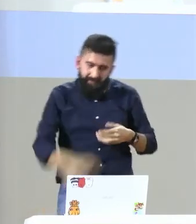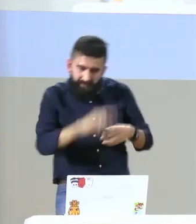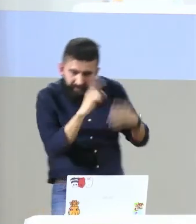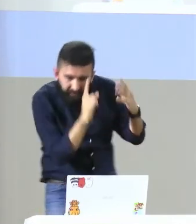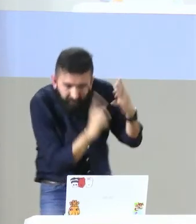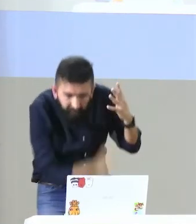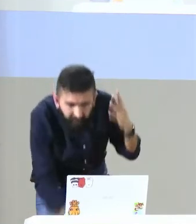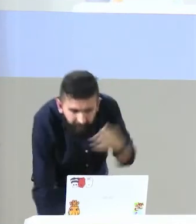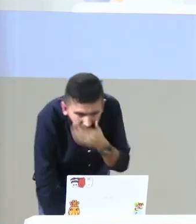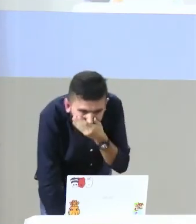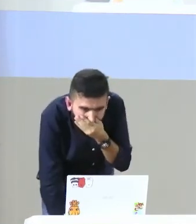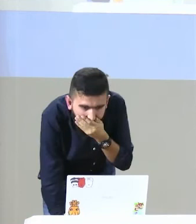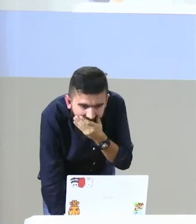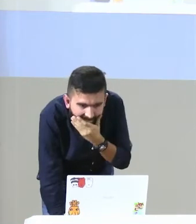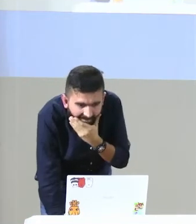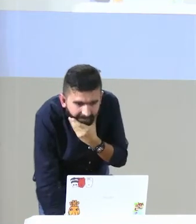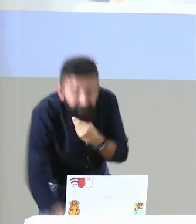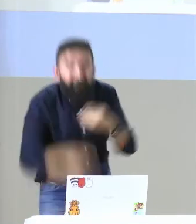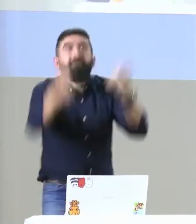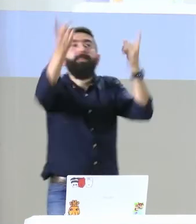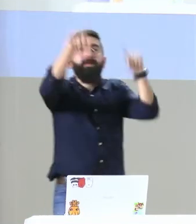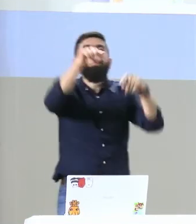queremos hacer también esa recopilación y esa tercera línea de investigación.